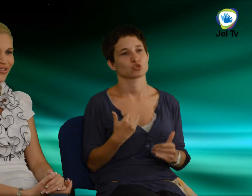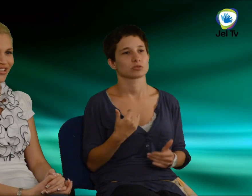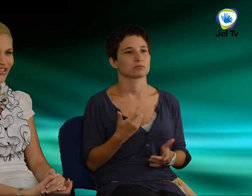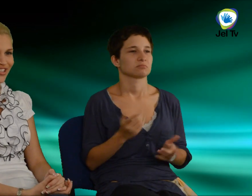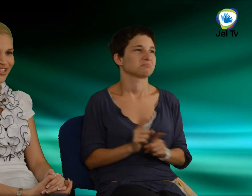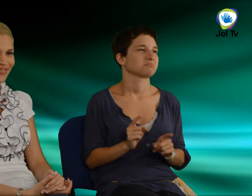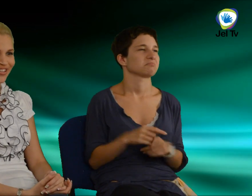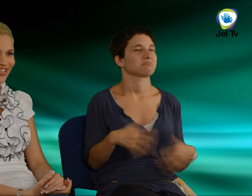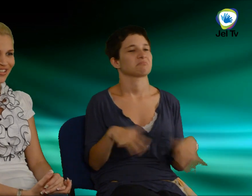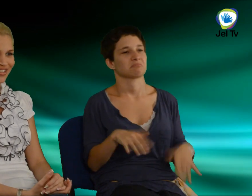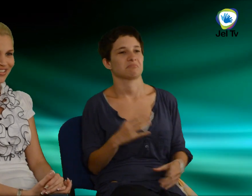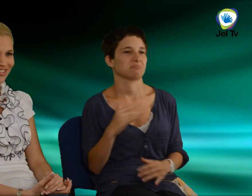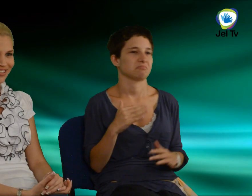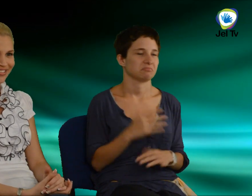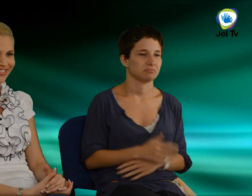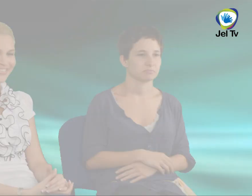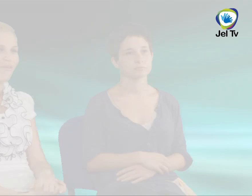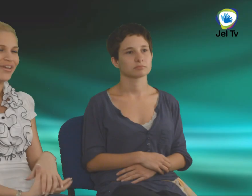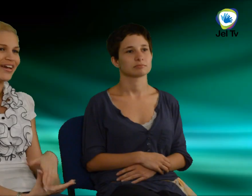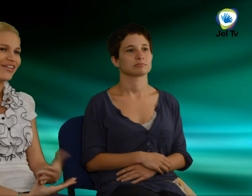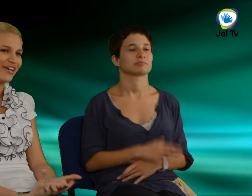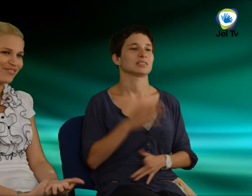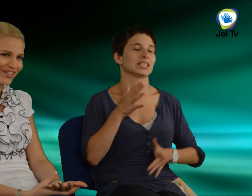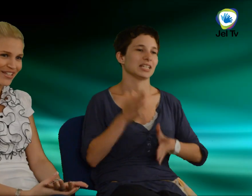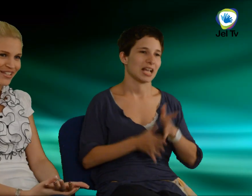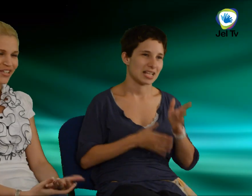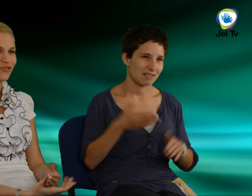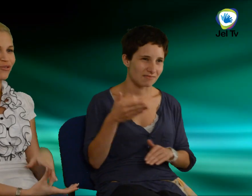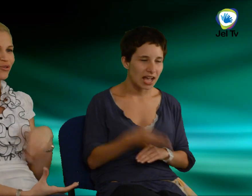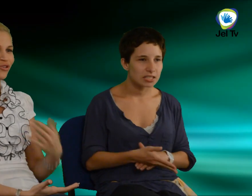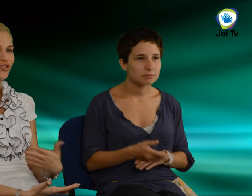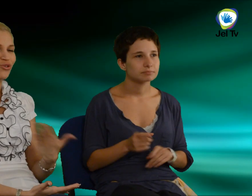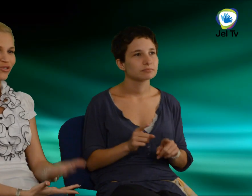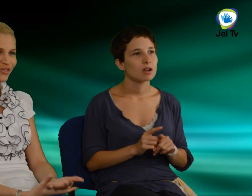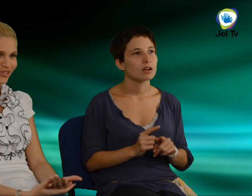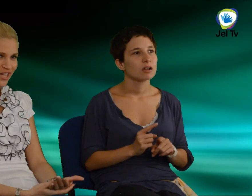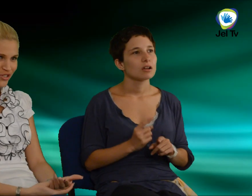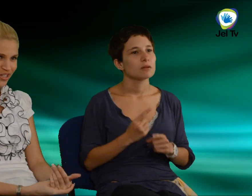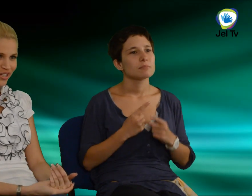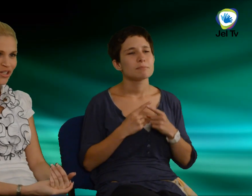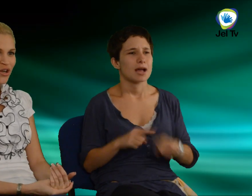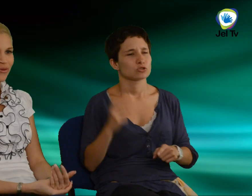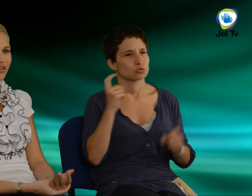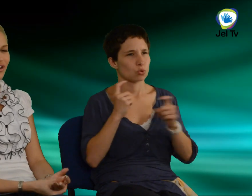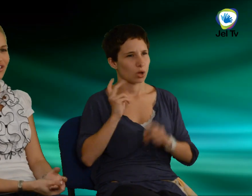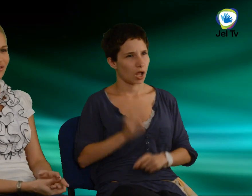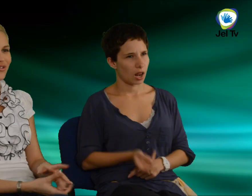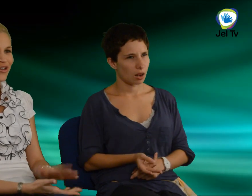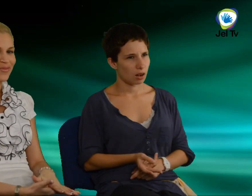könnyedséggel meg. A jelnyelvhez egy különös gondolkodás kell, hogy azt tudjam